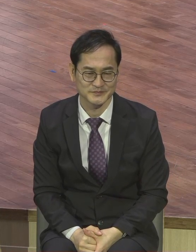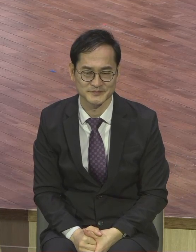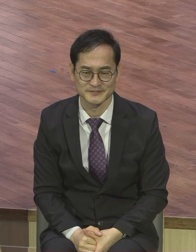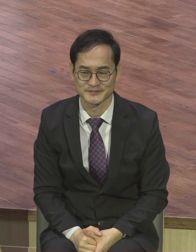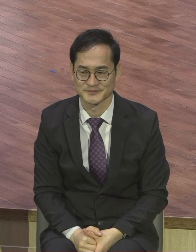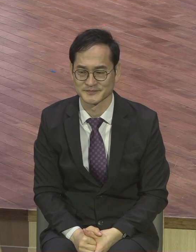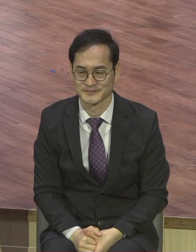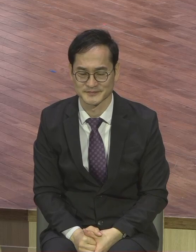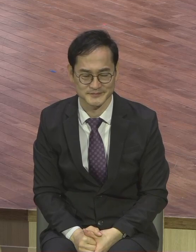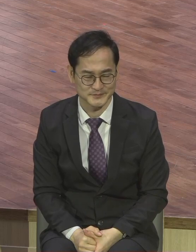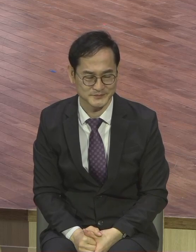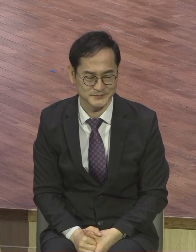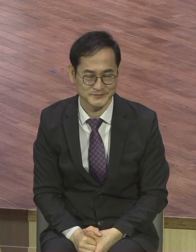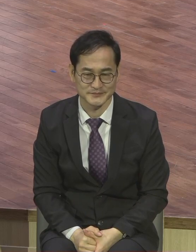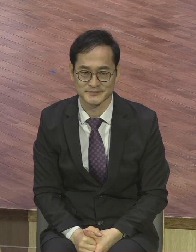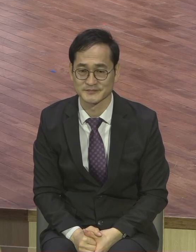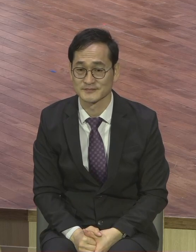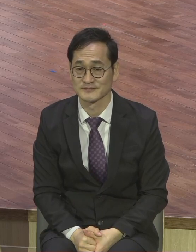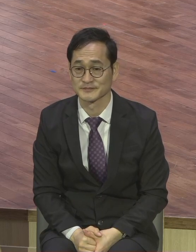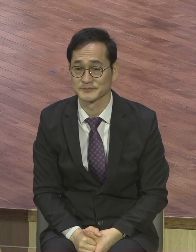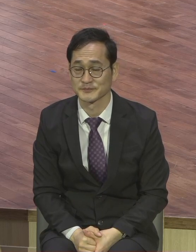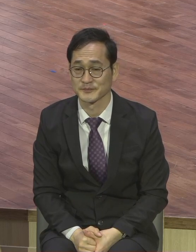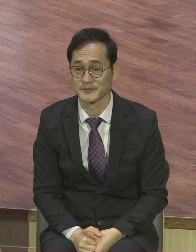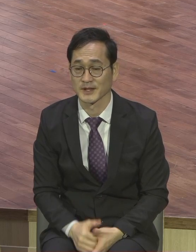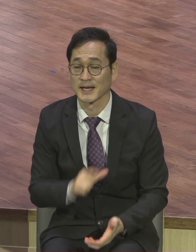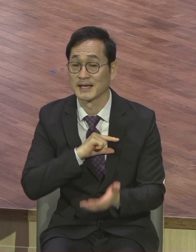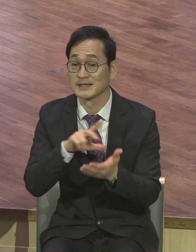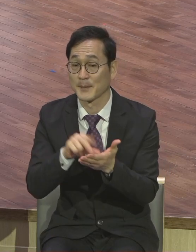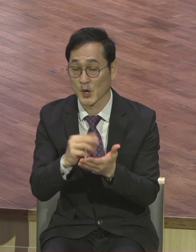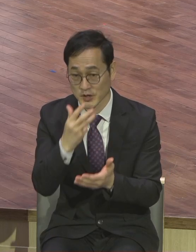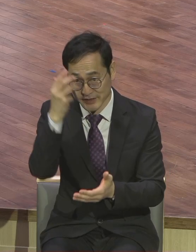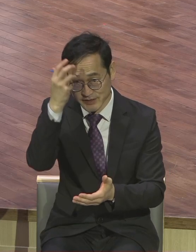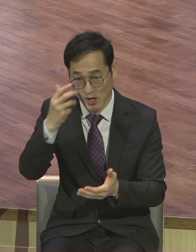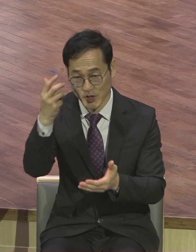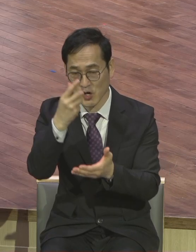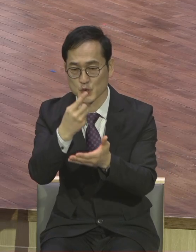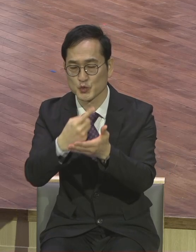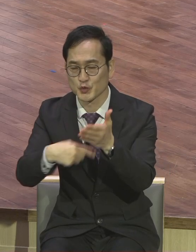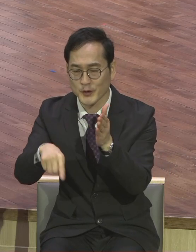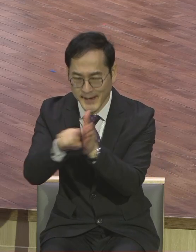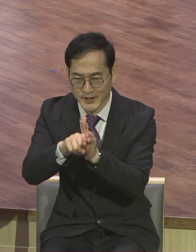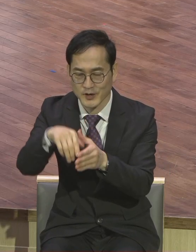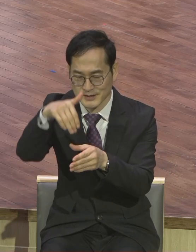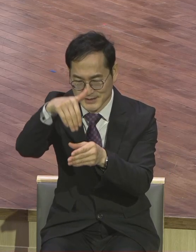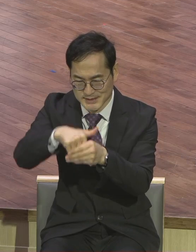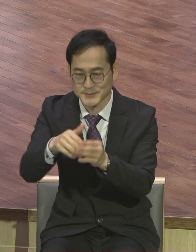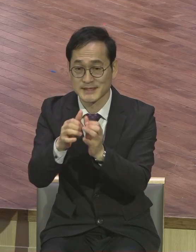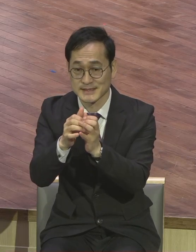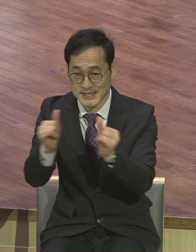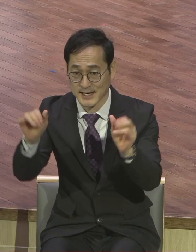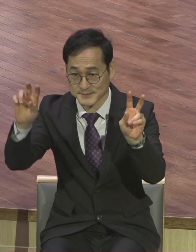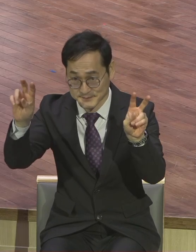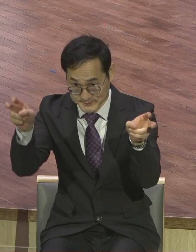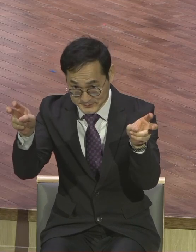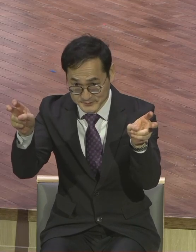이들의 말씀 가지고 성령을 위하여 심는 자라는 제목으로 말씀을